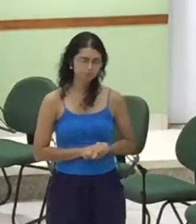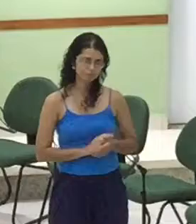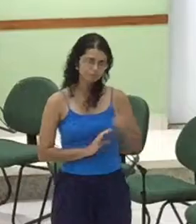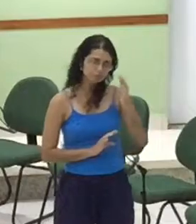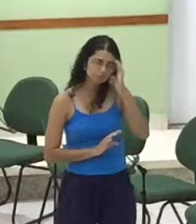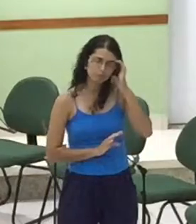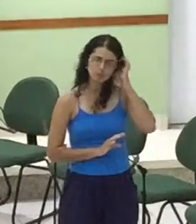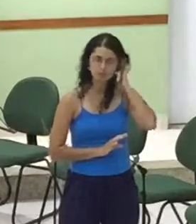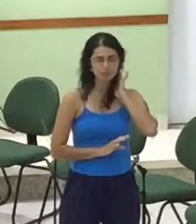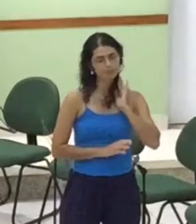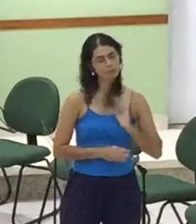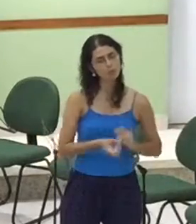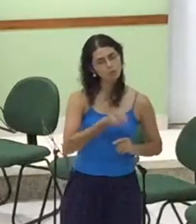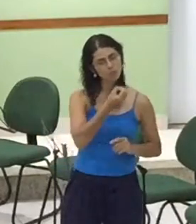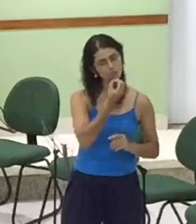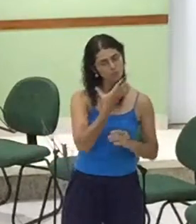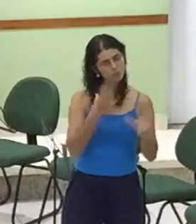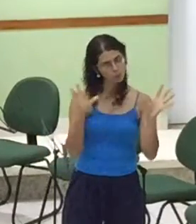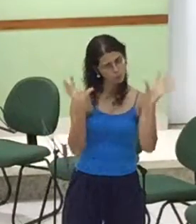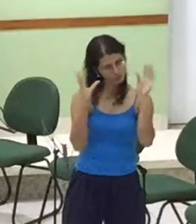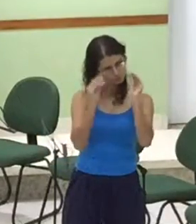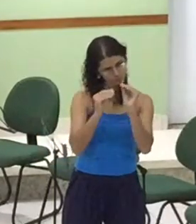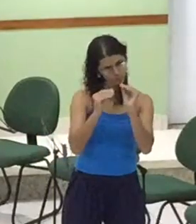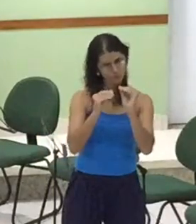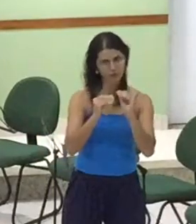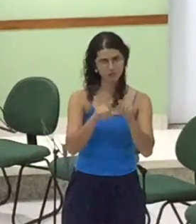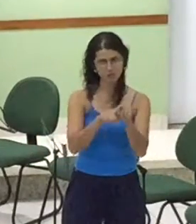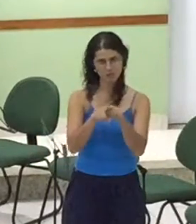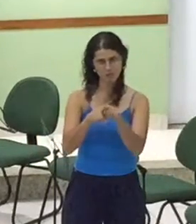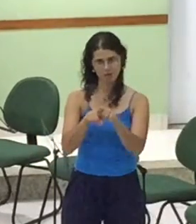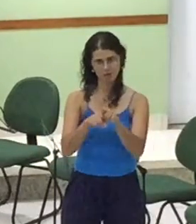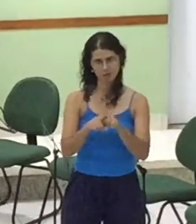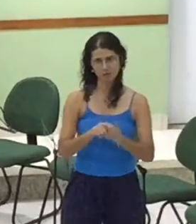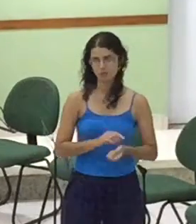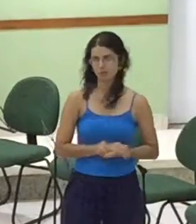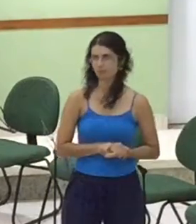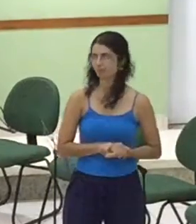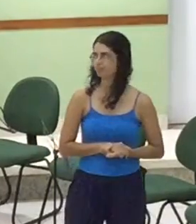Boa noite a todos os nossos irmãos Olha irmãos Eu estou aqui me sentindo